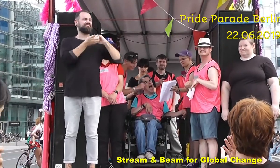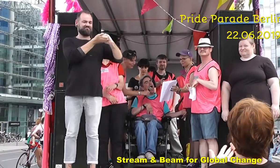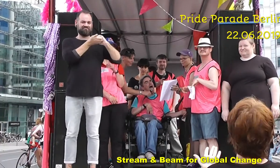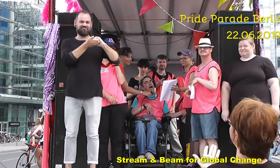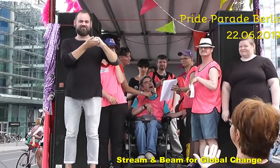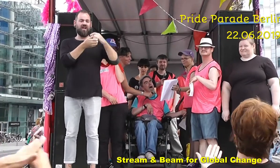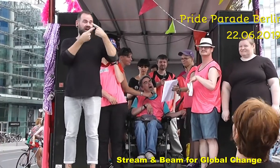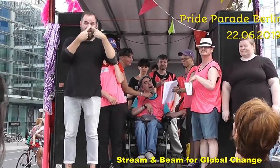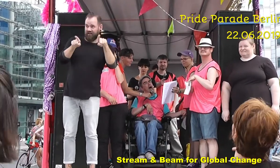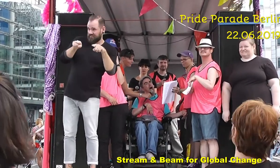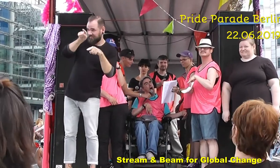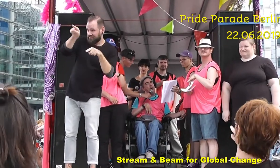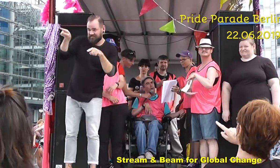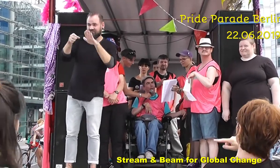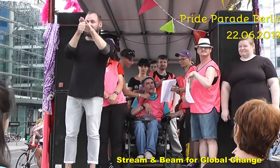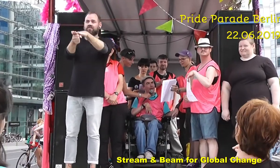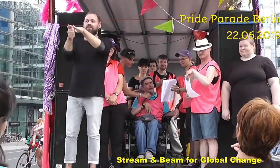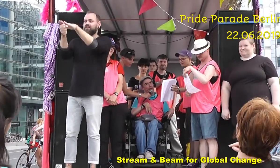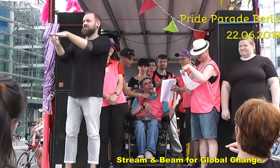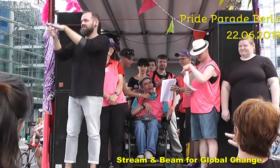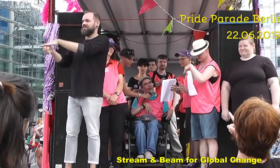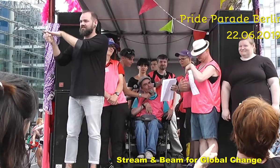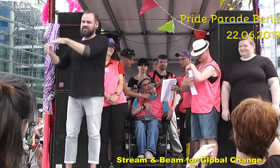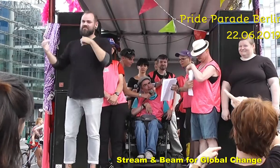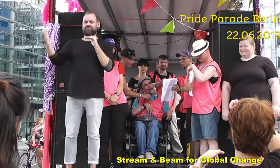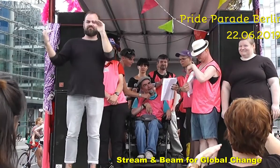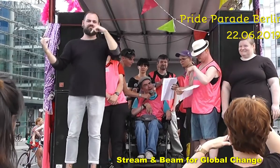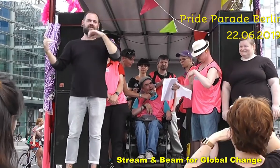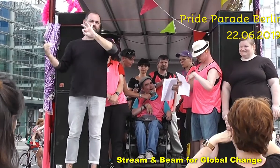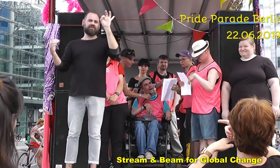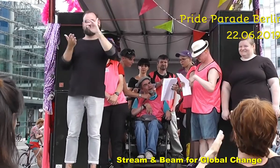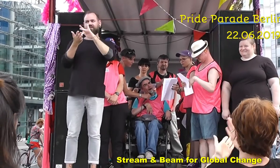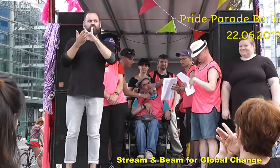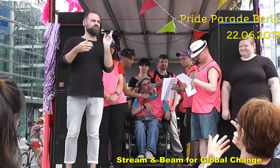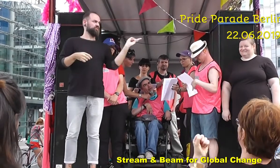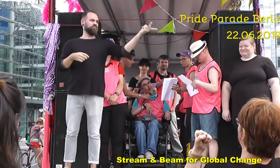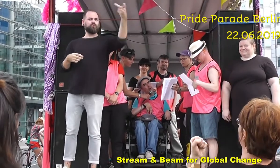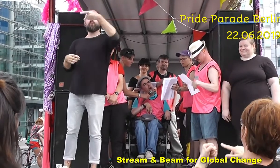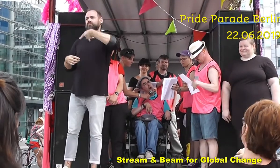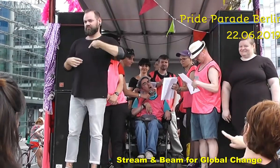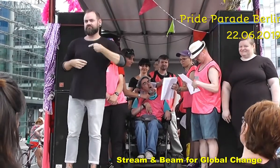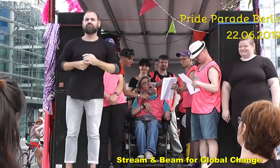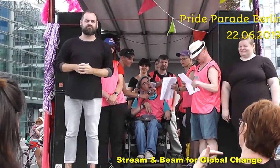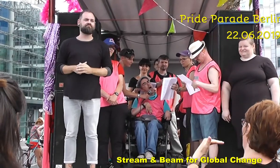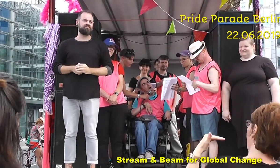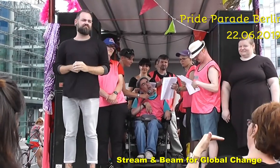Selbst. Wenn nicht so ist wie die Normen, die die Normen bestimmen,